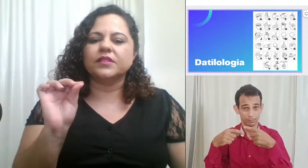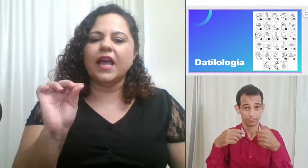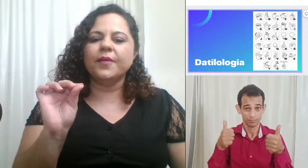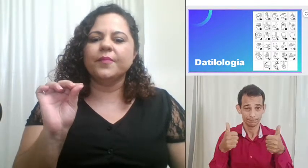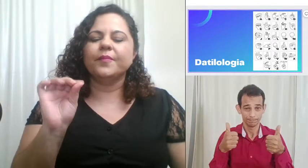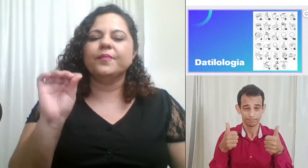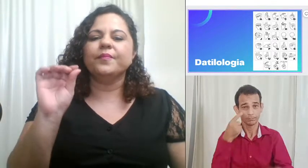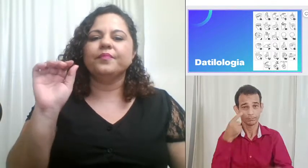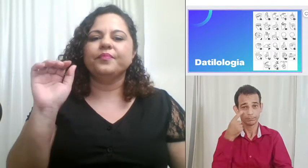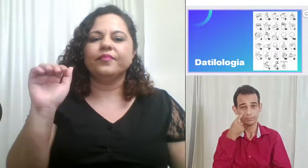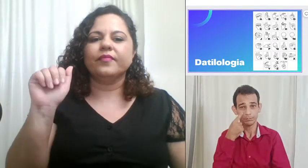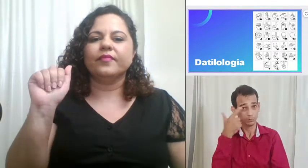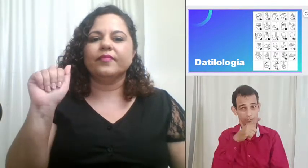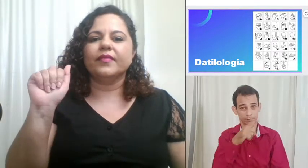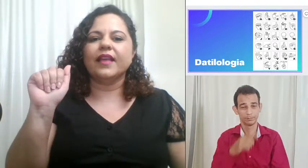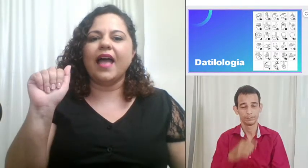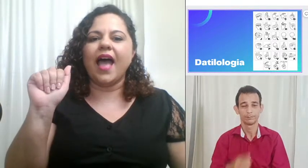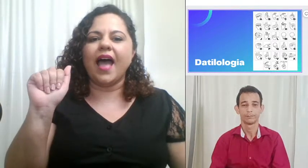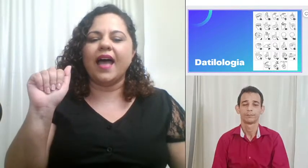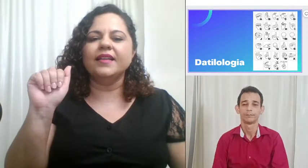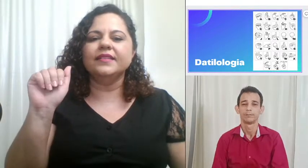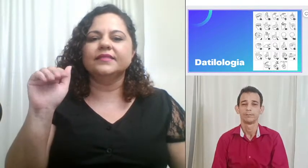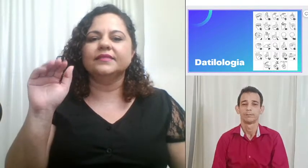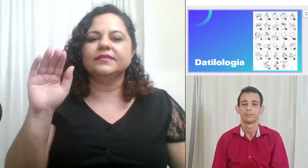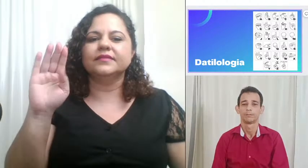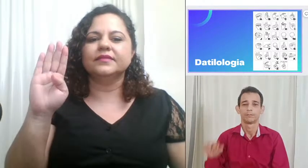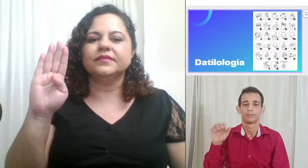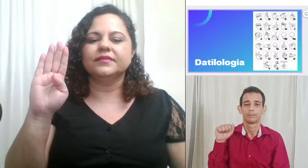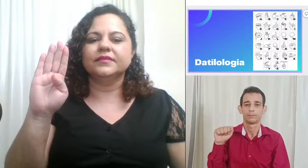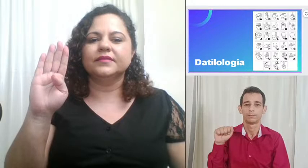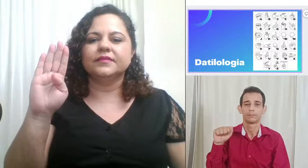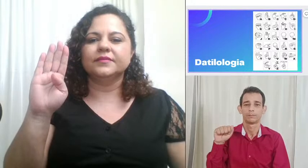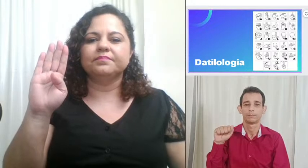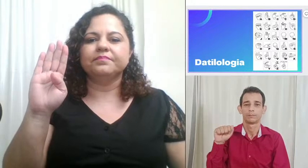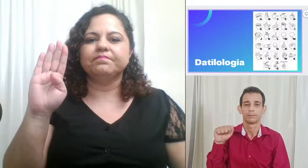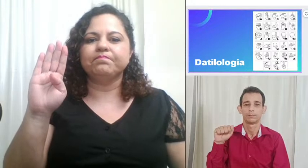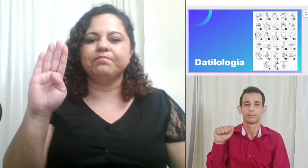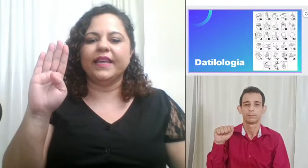lá A B